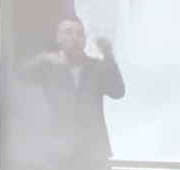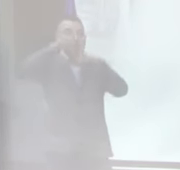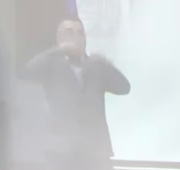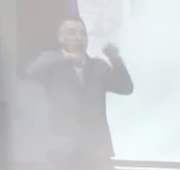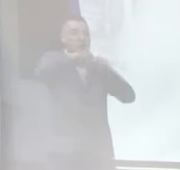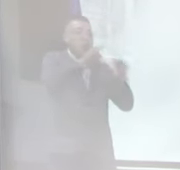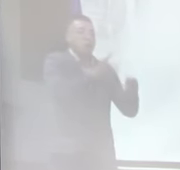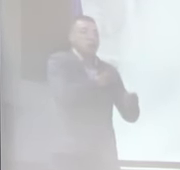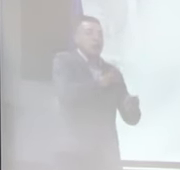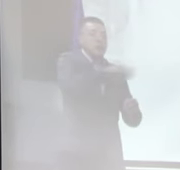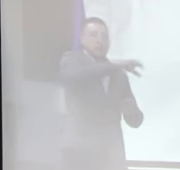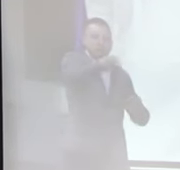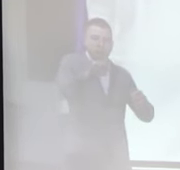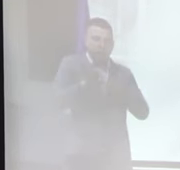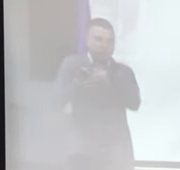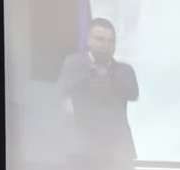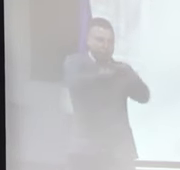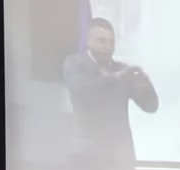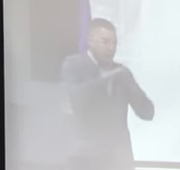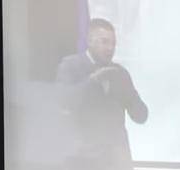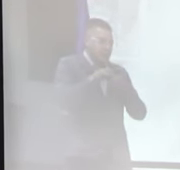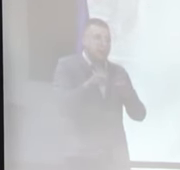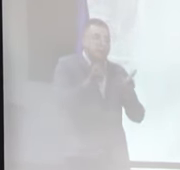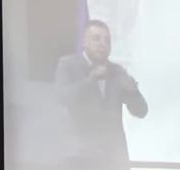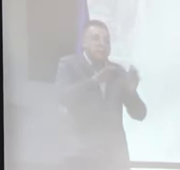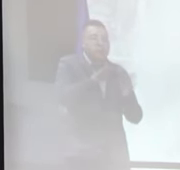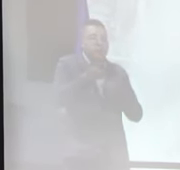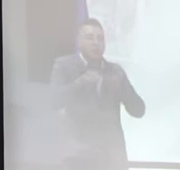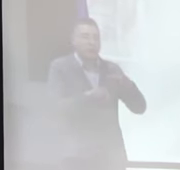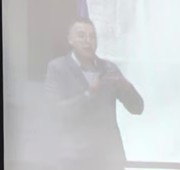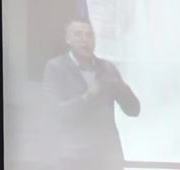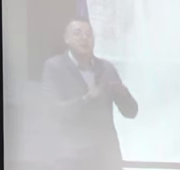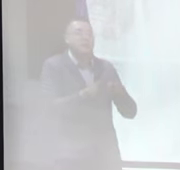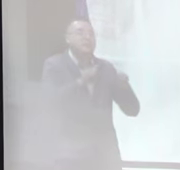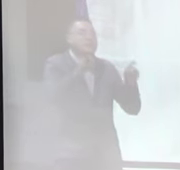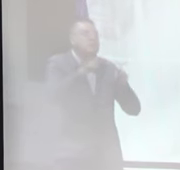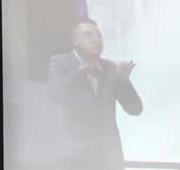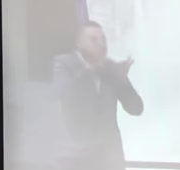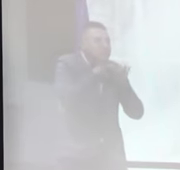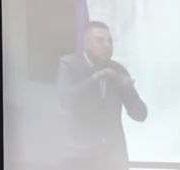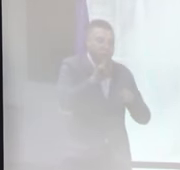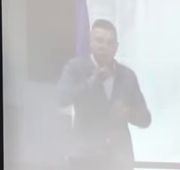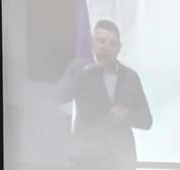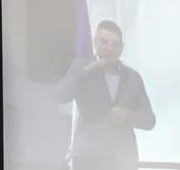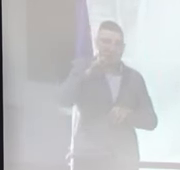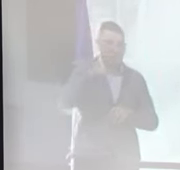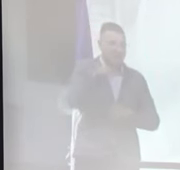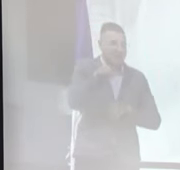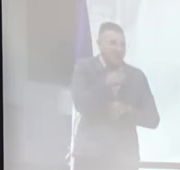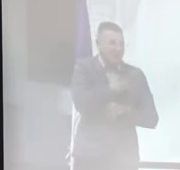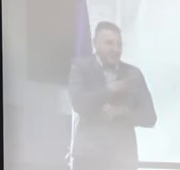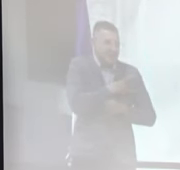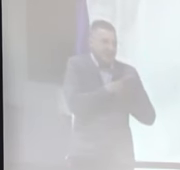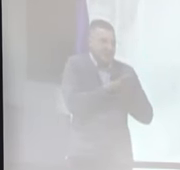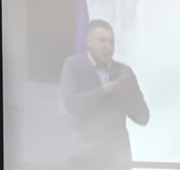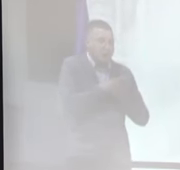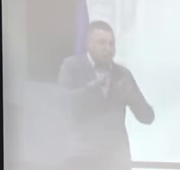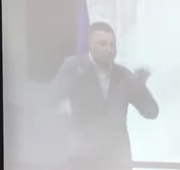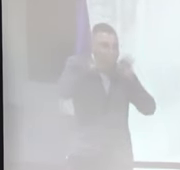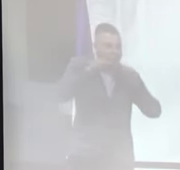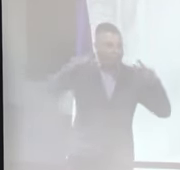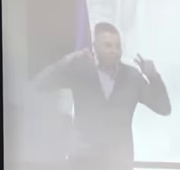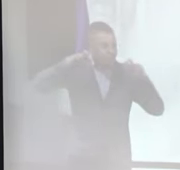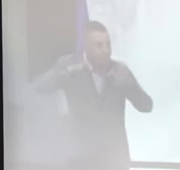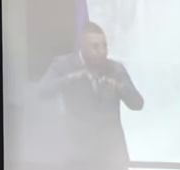El siguiente punto sería como el tema de propiciar la UPN como una institución educativa e investigativa